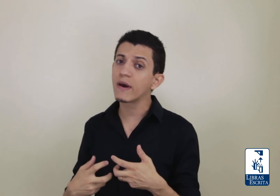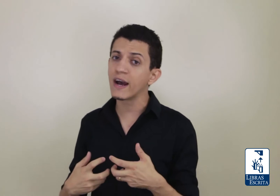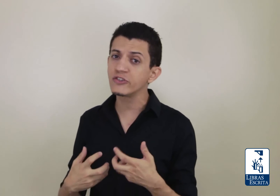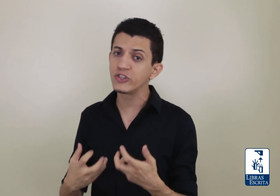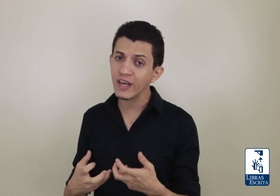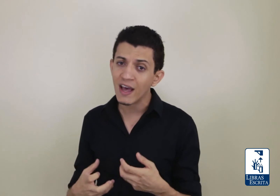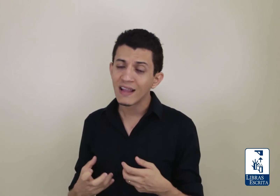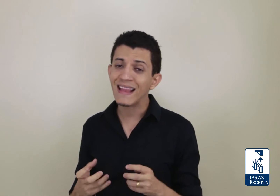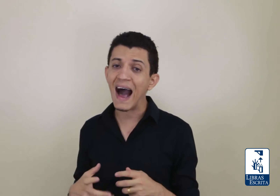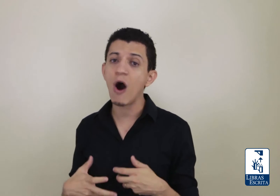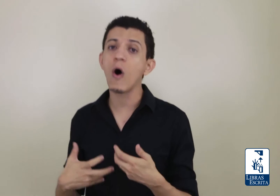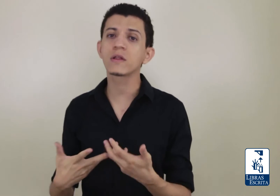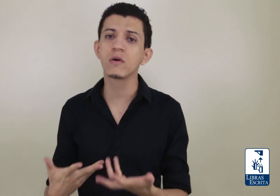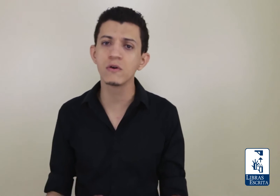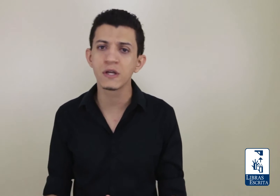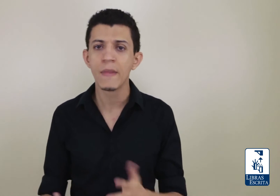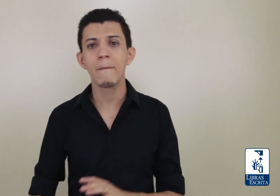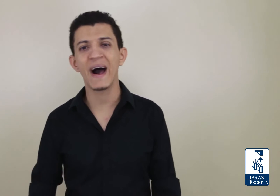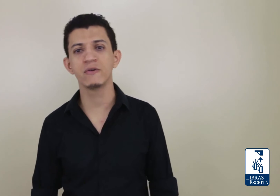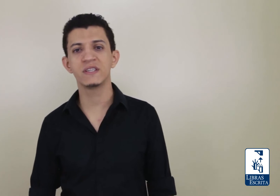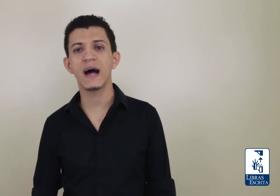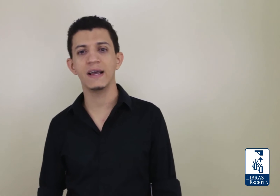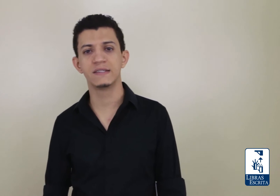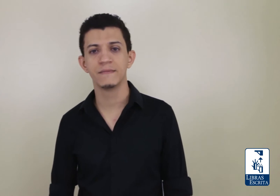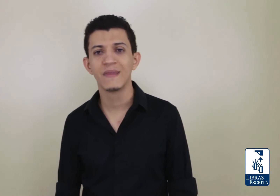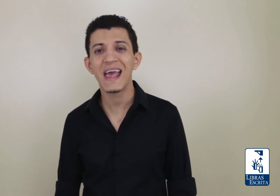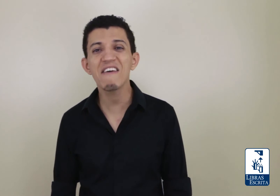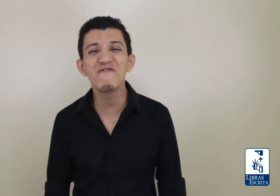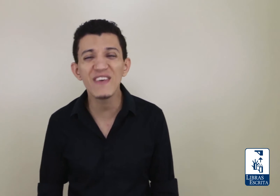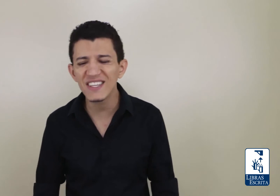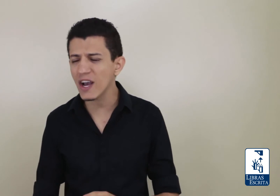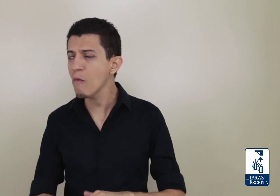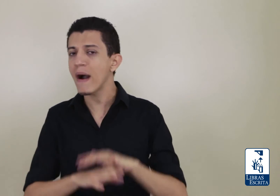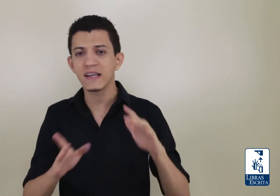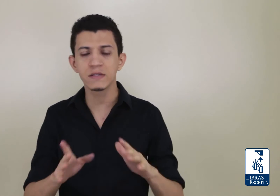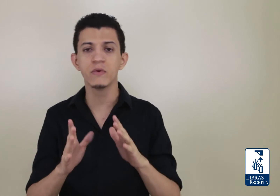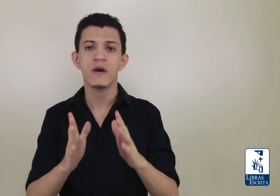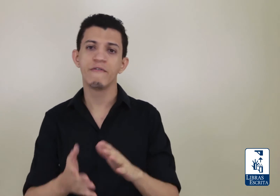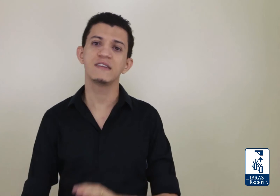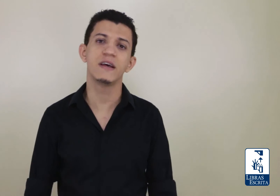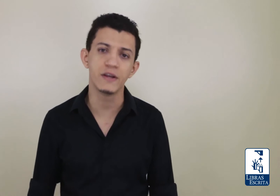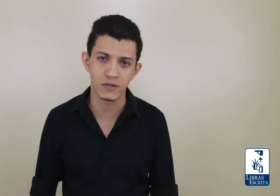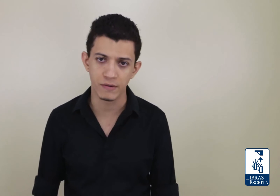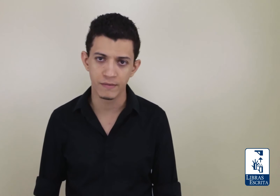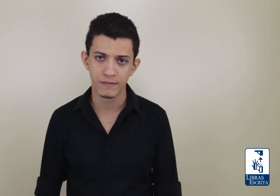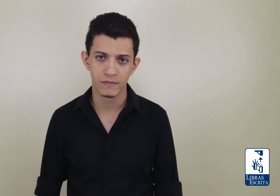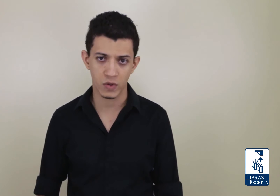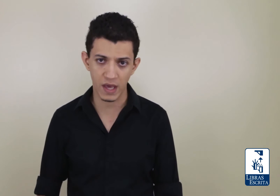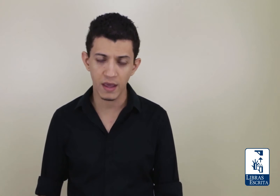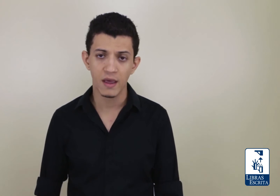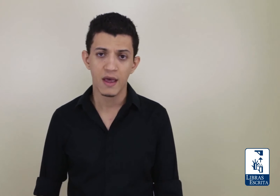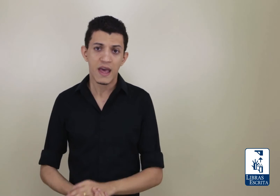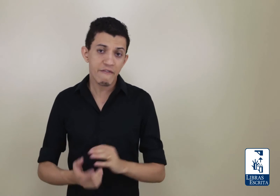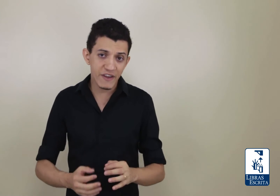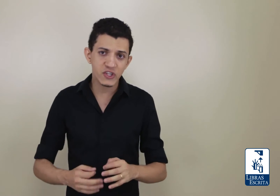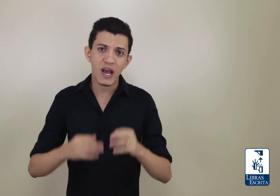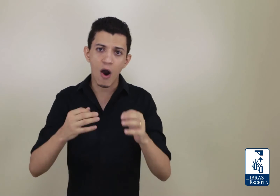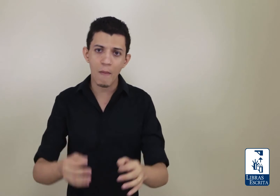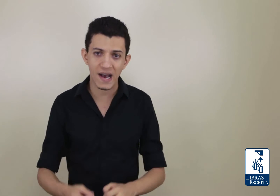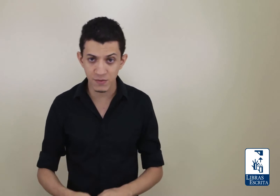grande de dar rótulos para os sinais. Evite ao máximo fazer isso. Evite ao máximo.